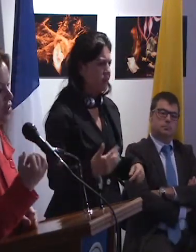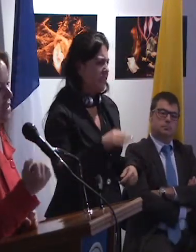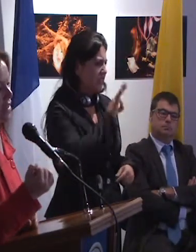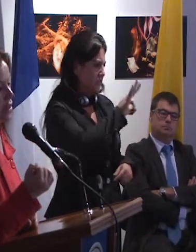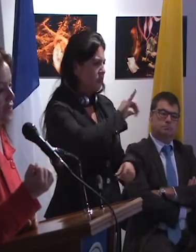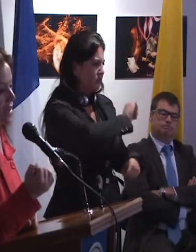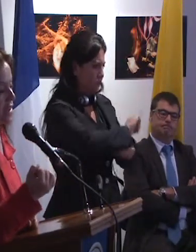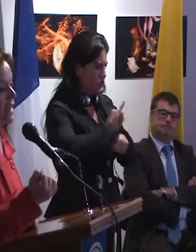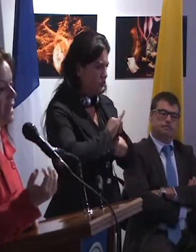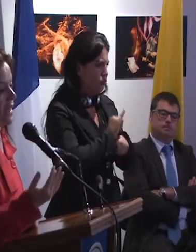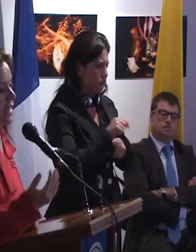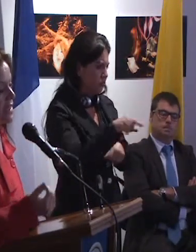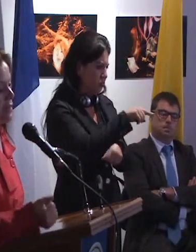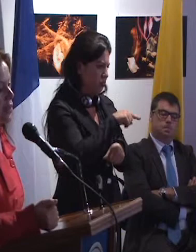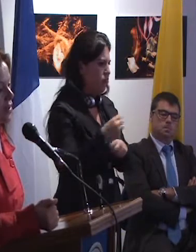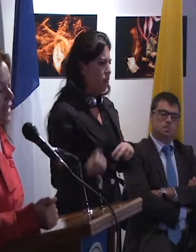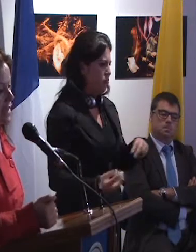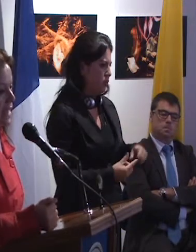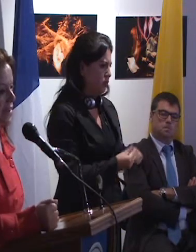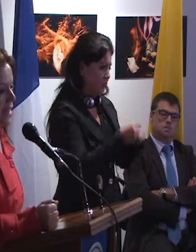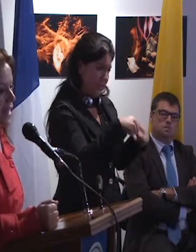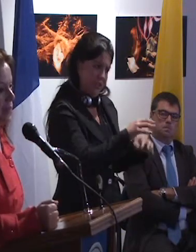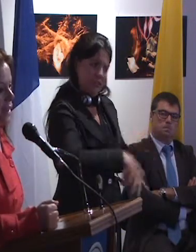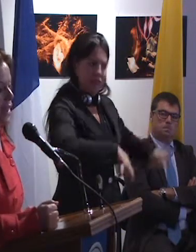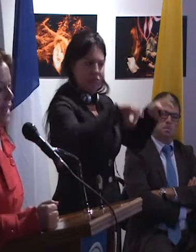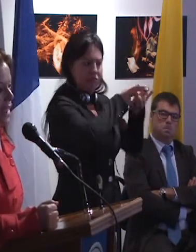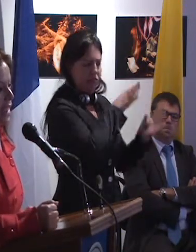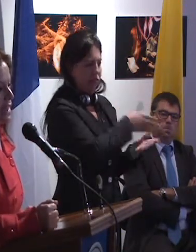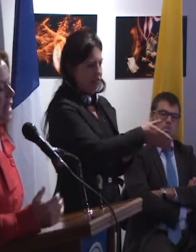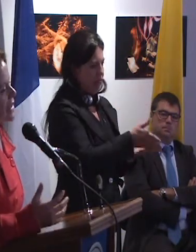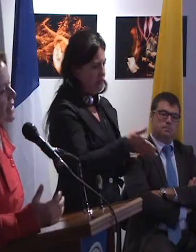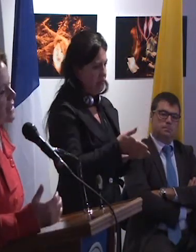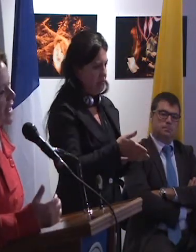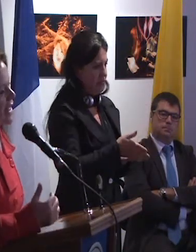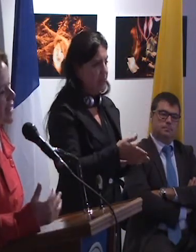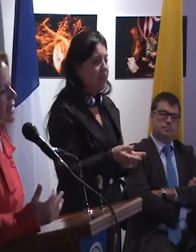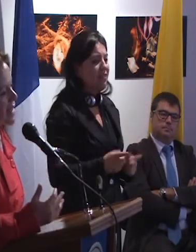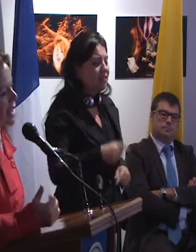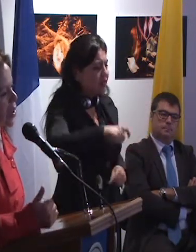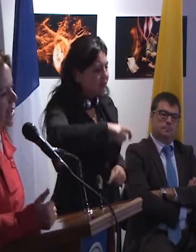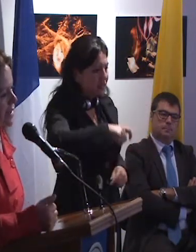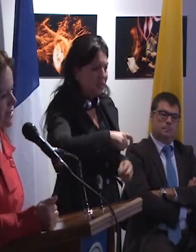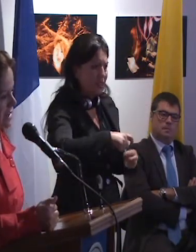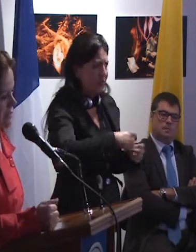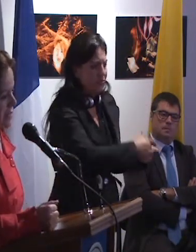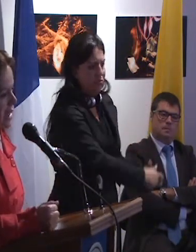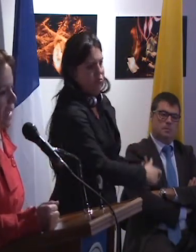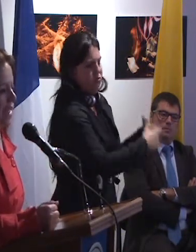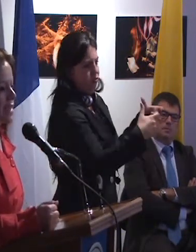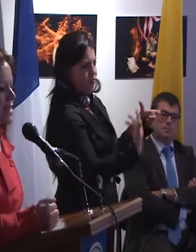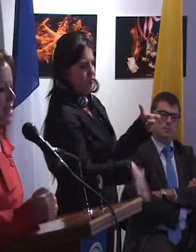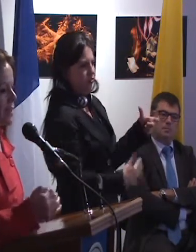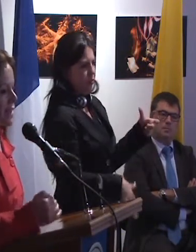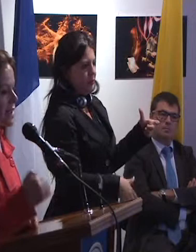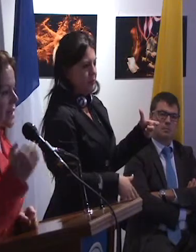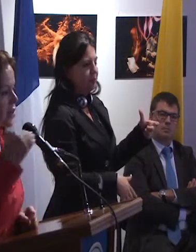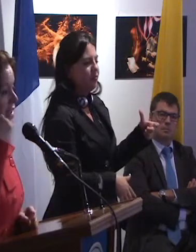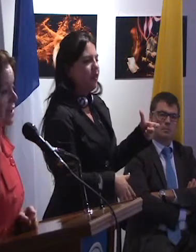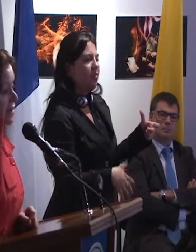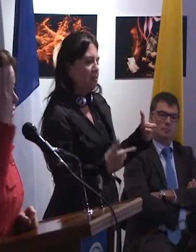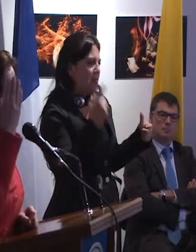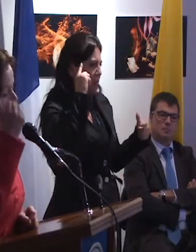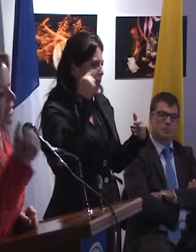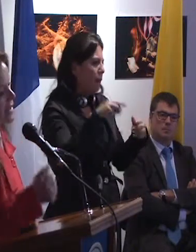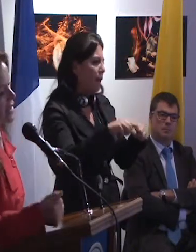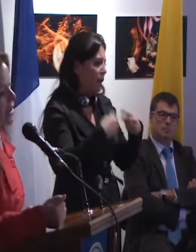instituciones las que ofrecen esta importante carrera y la necesidad es demasiado grande. Existen metas de